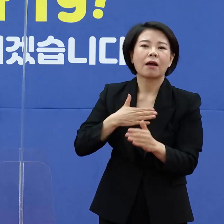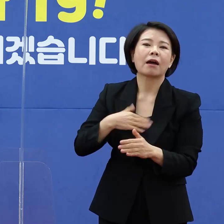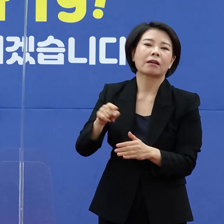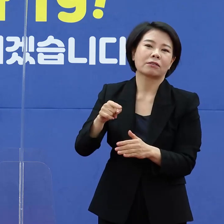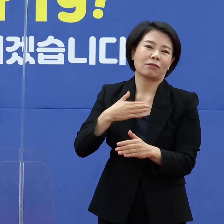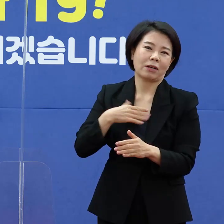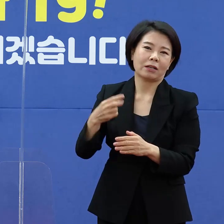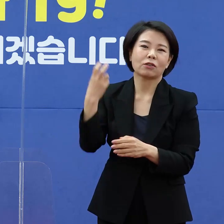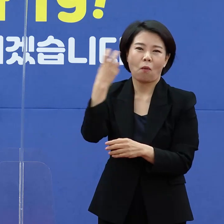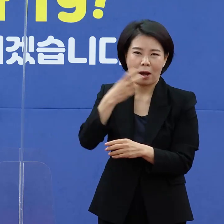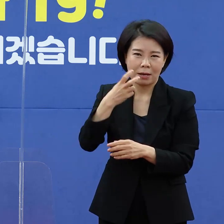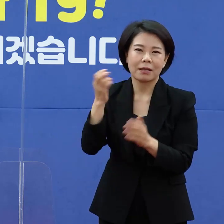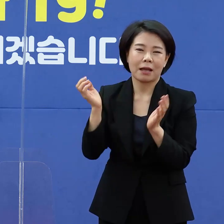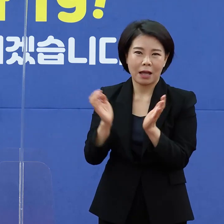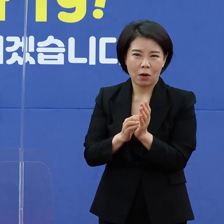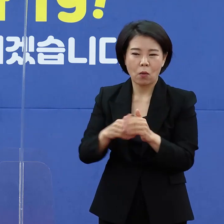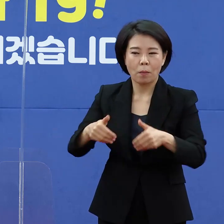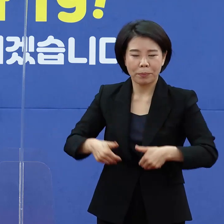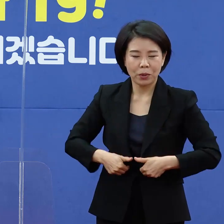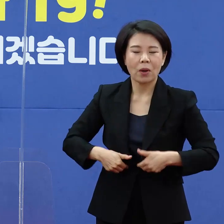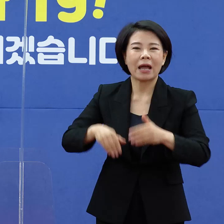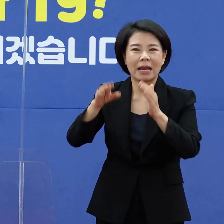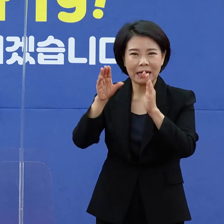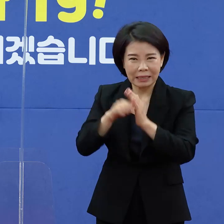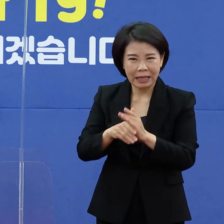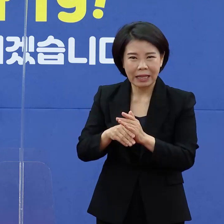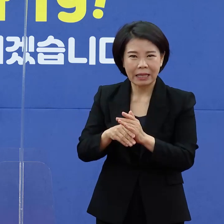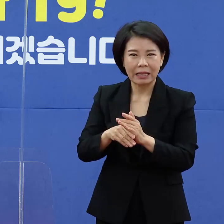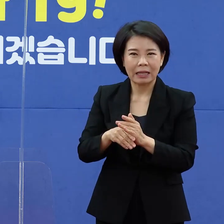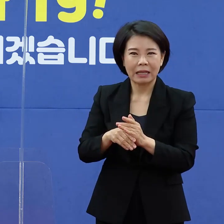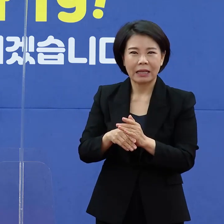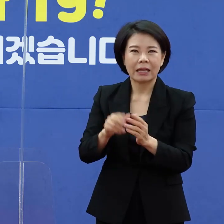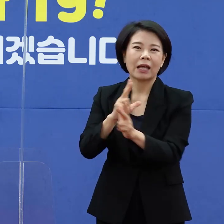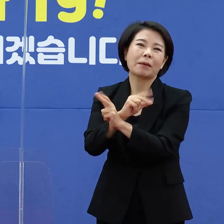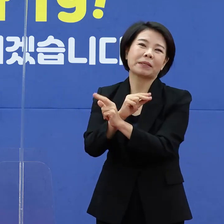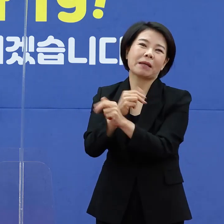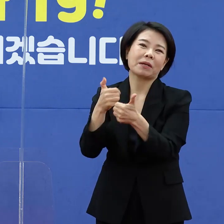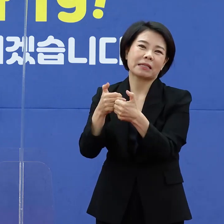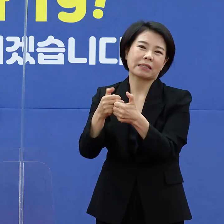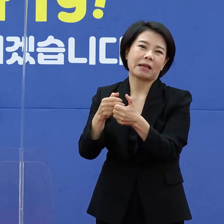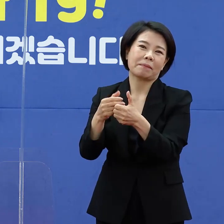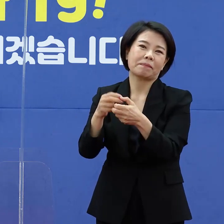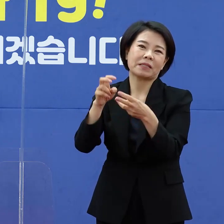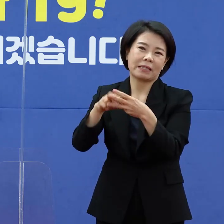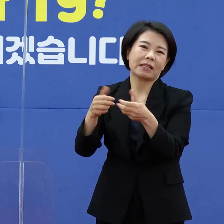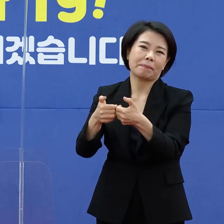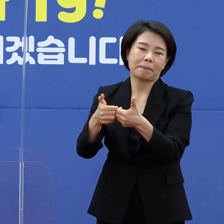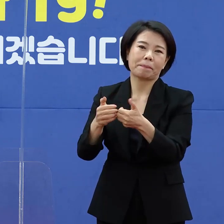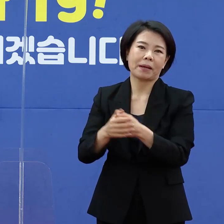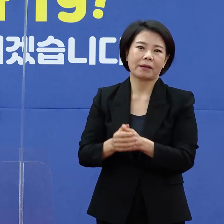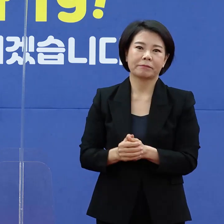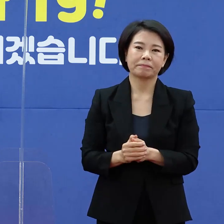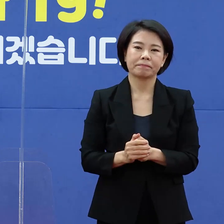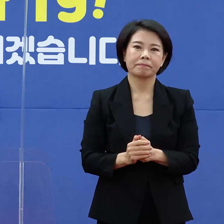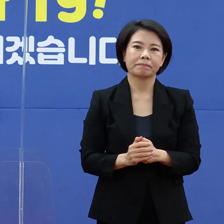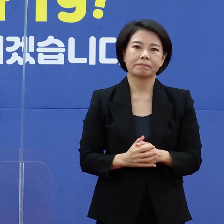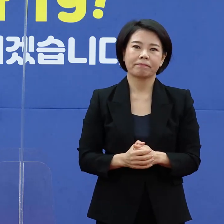관리하고 필요 시에 비대면 진료 및 상담센터에서 상담을 하게 됩니다.